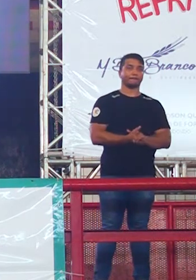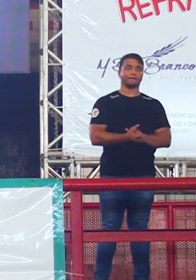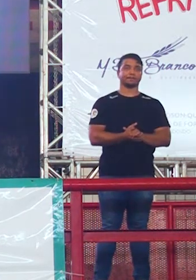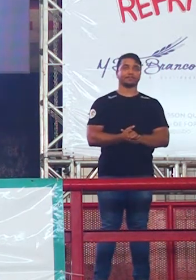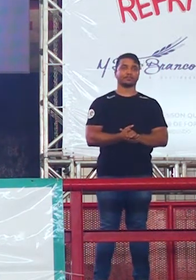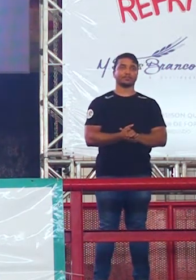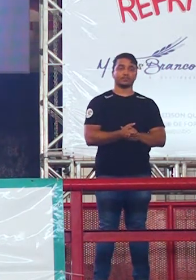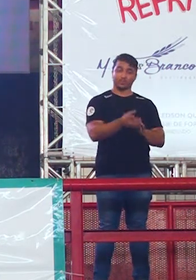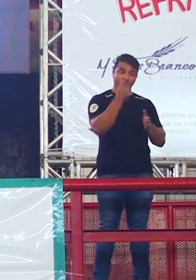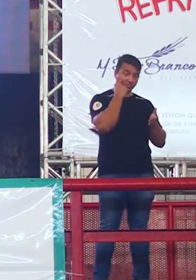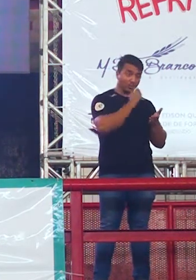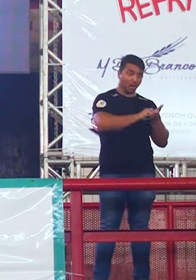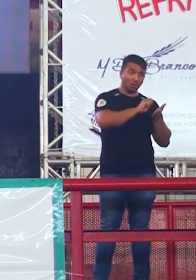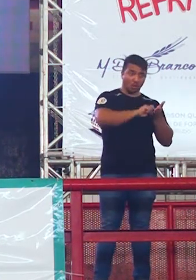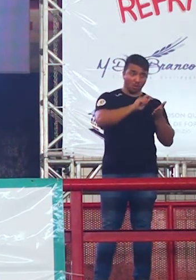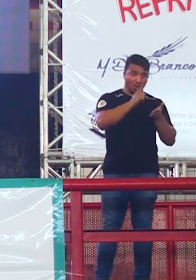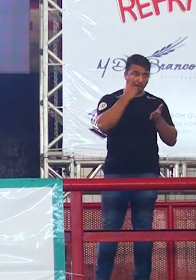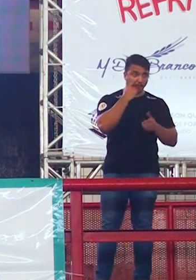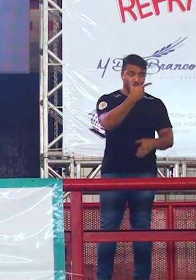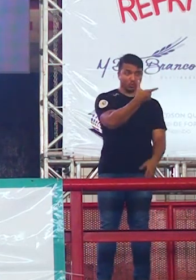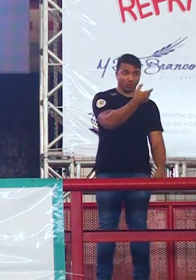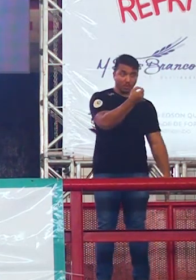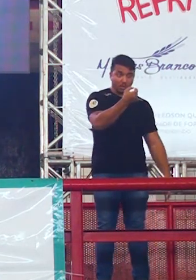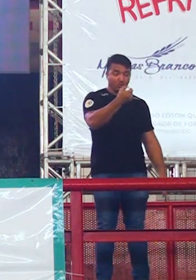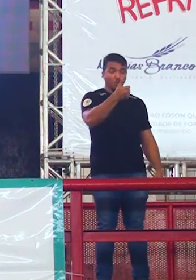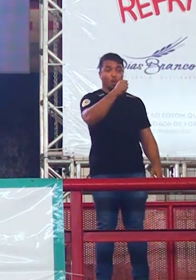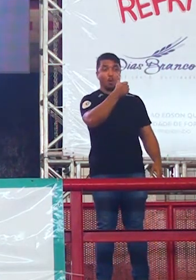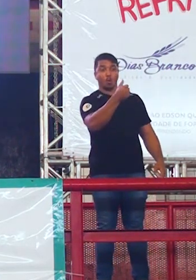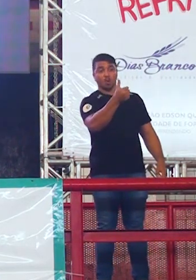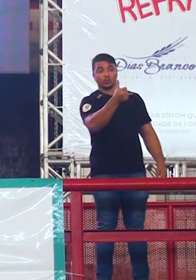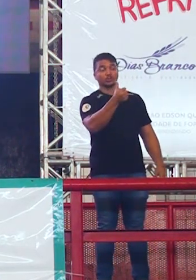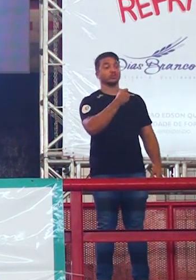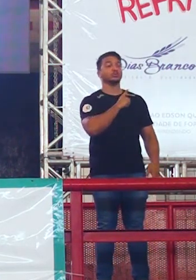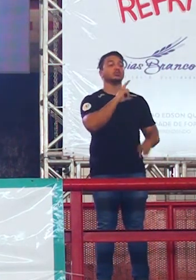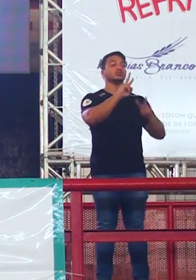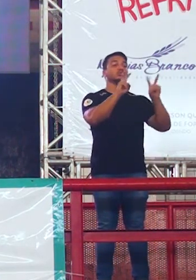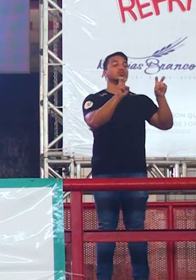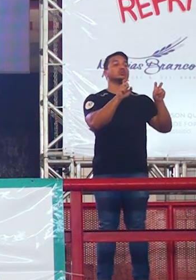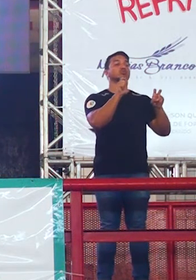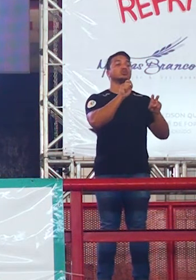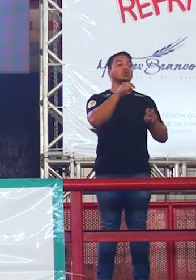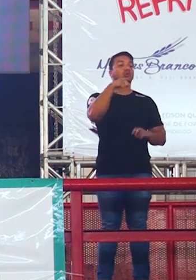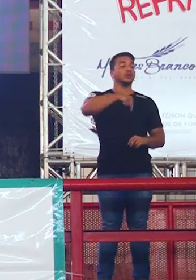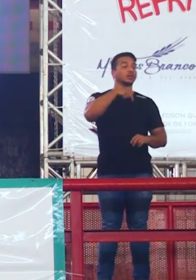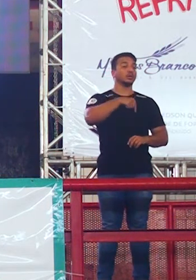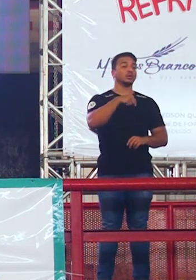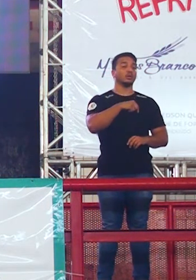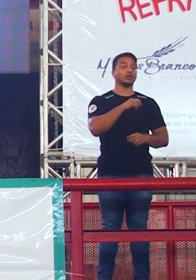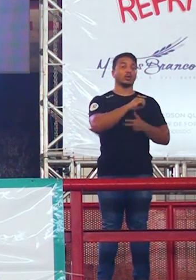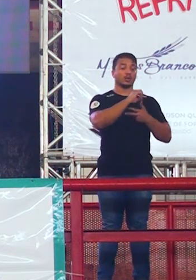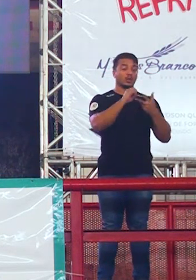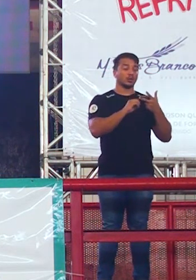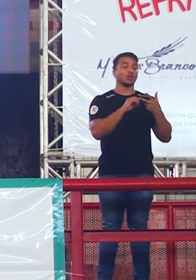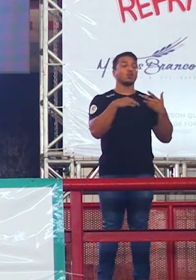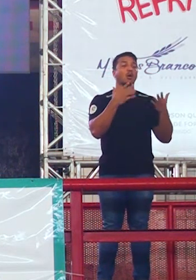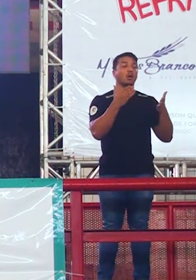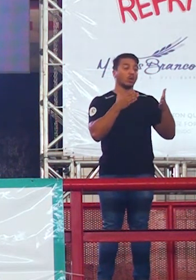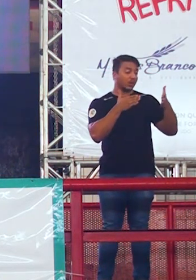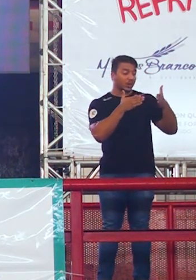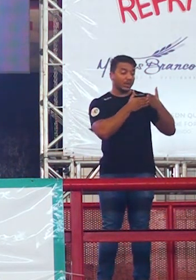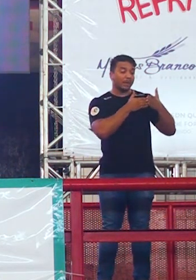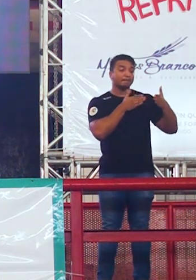Anote aí. em 2011, caiu para a gente discutir os limites